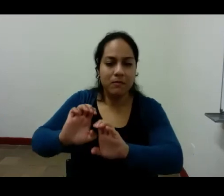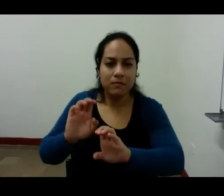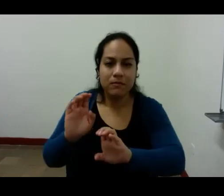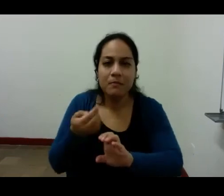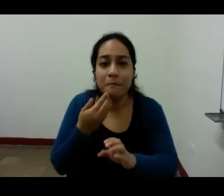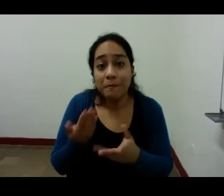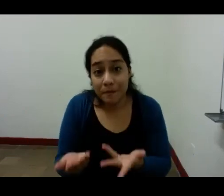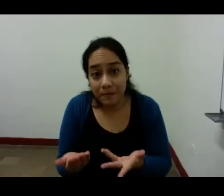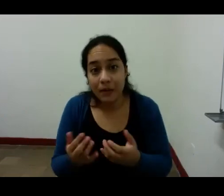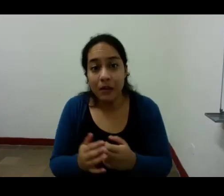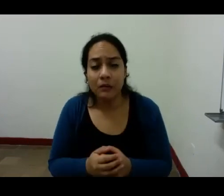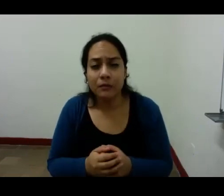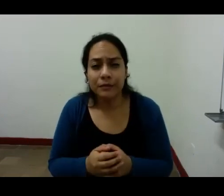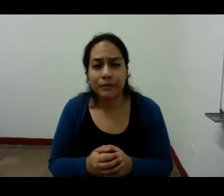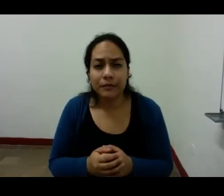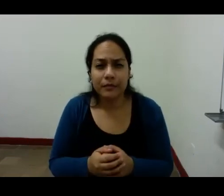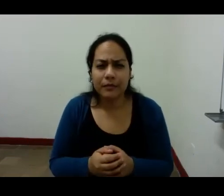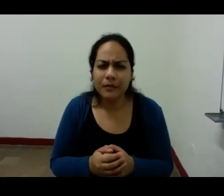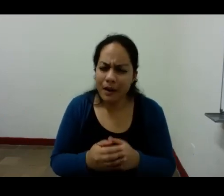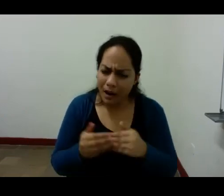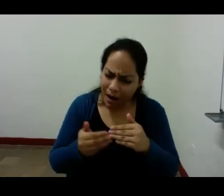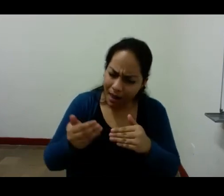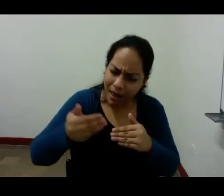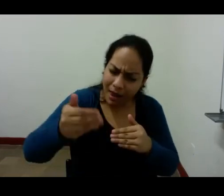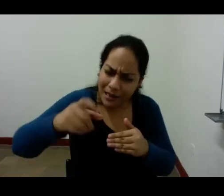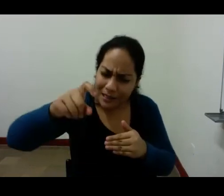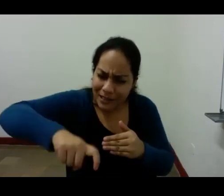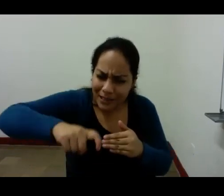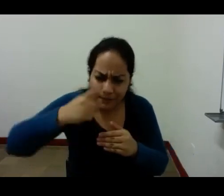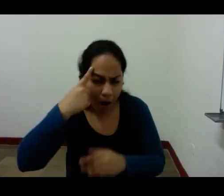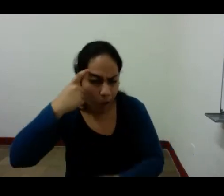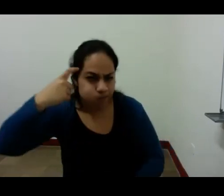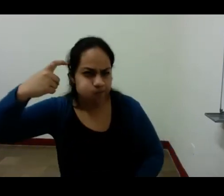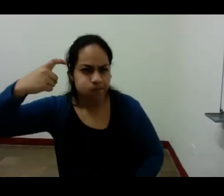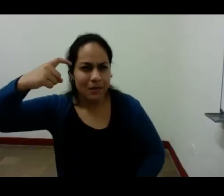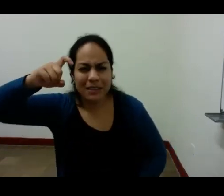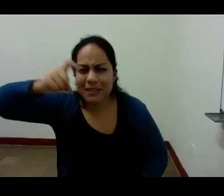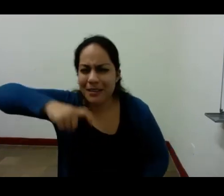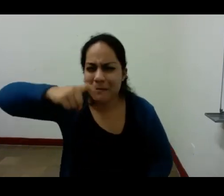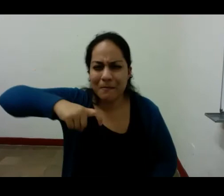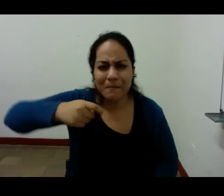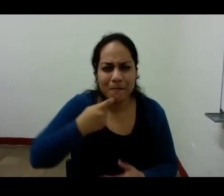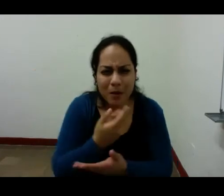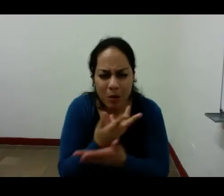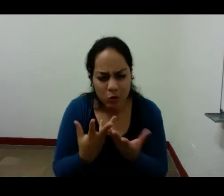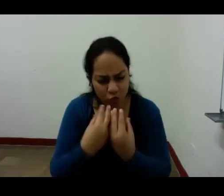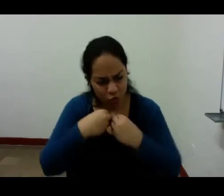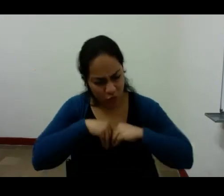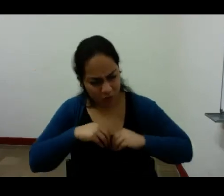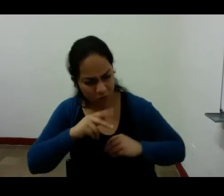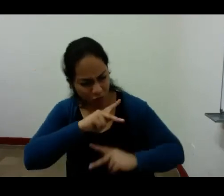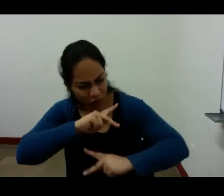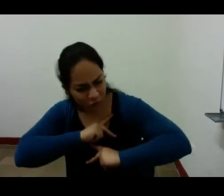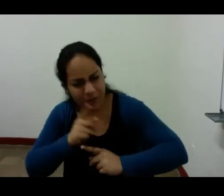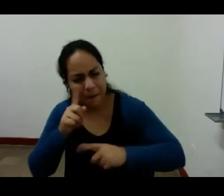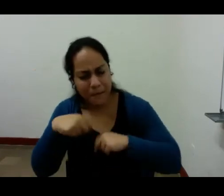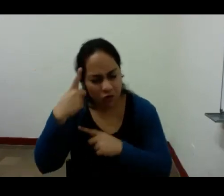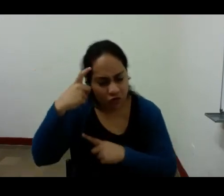de ahí nuestro deber de soñarnos siempre incluirnos nosotros en nuestros sueños